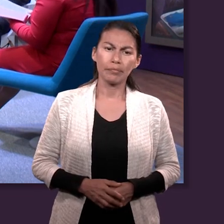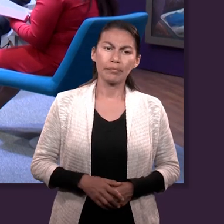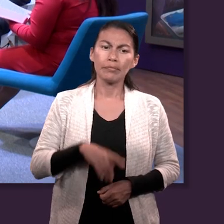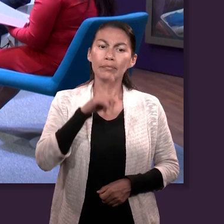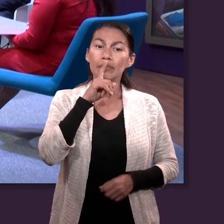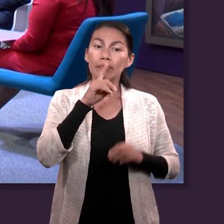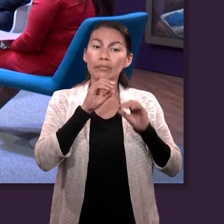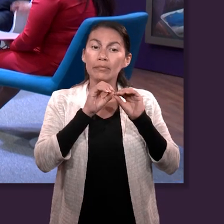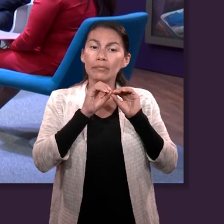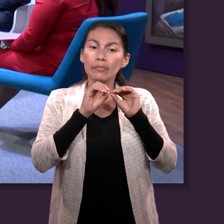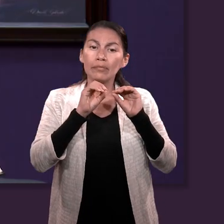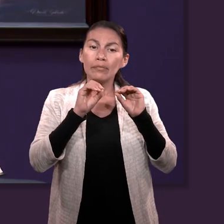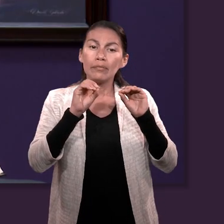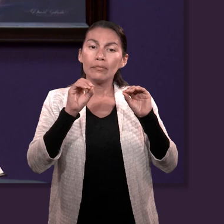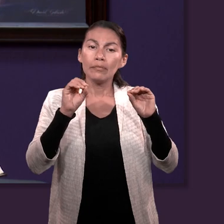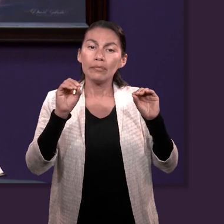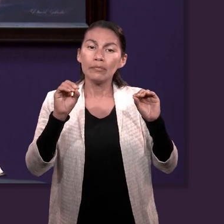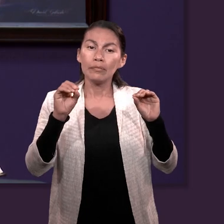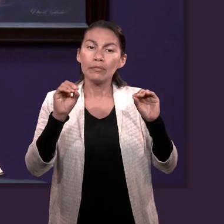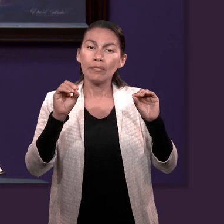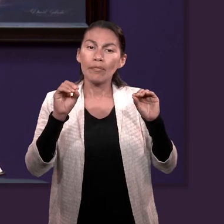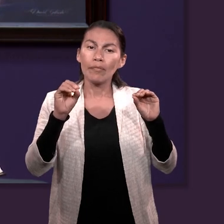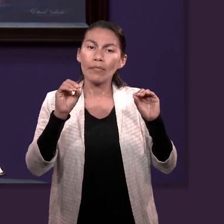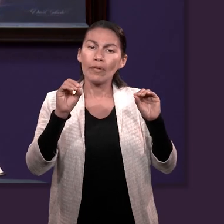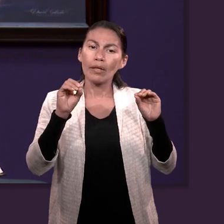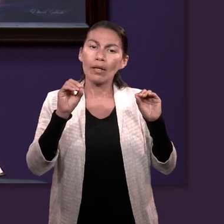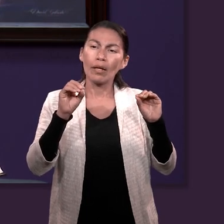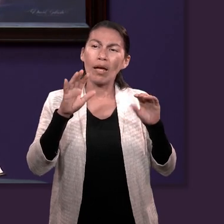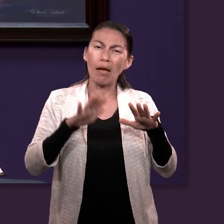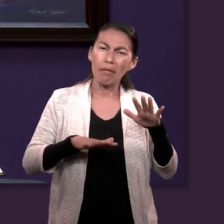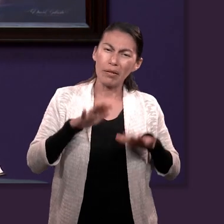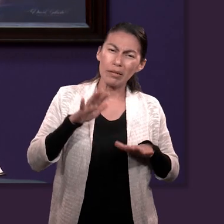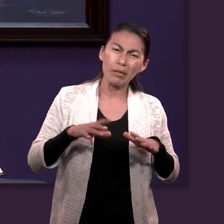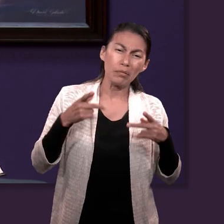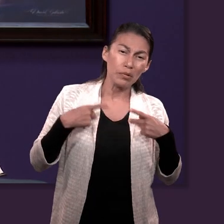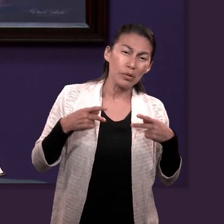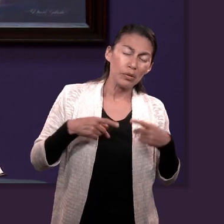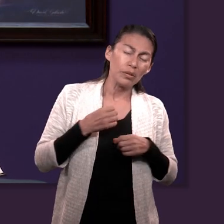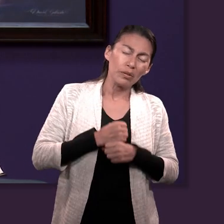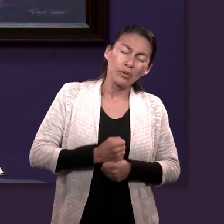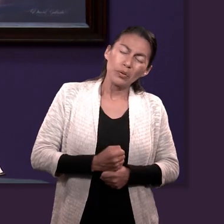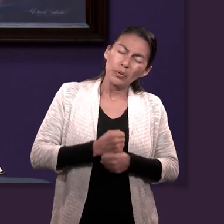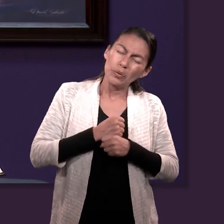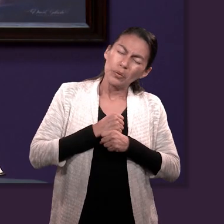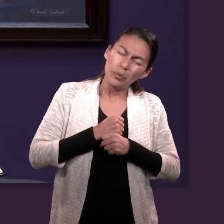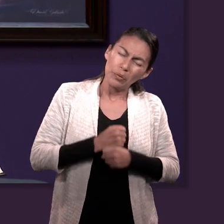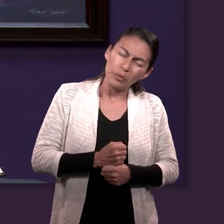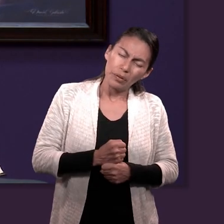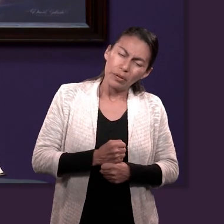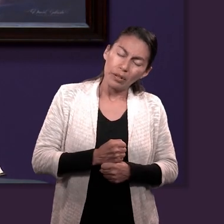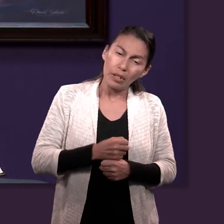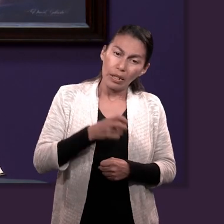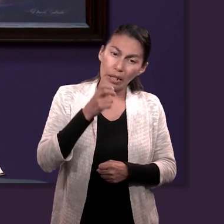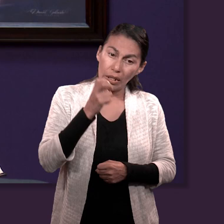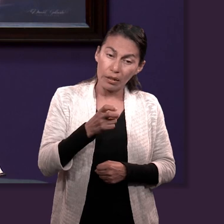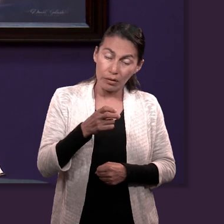el silencio, parece que el silencio cuando uno está sufriendo, pues puede ser un